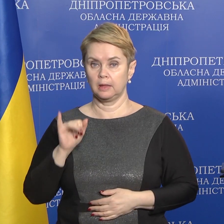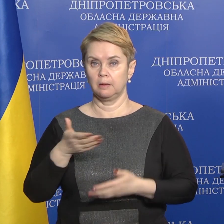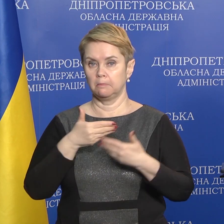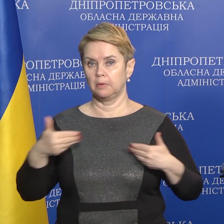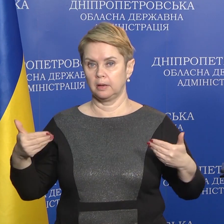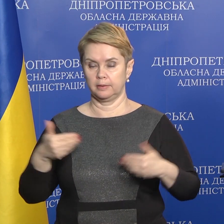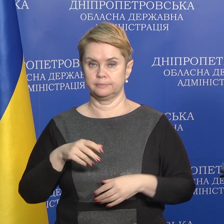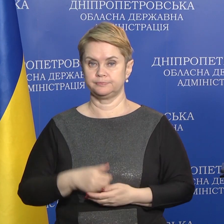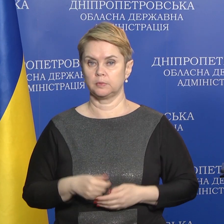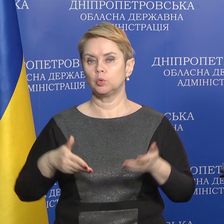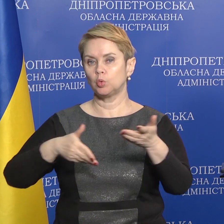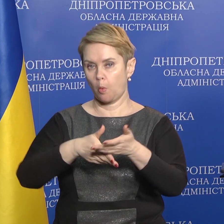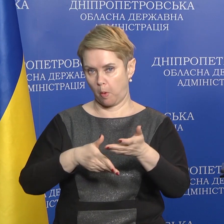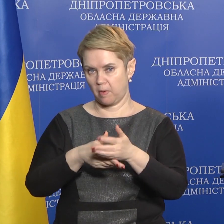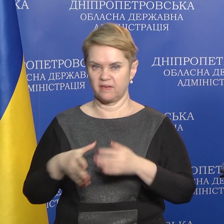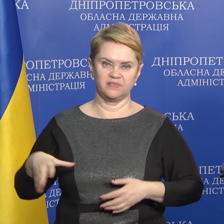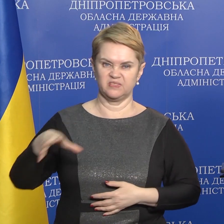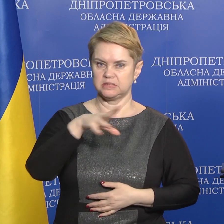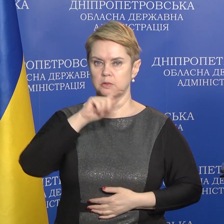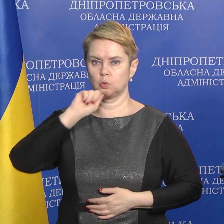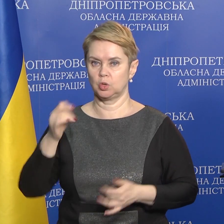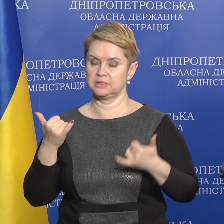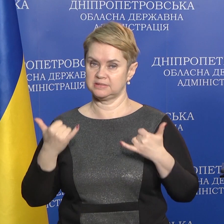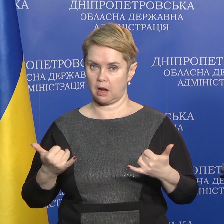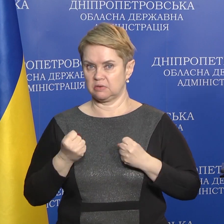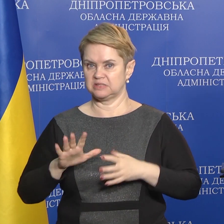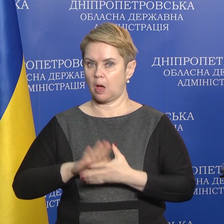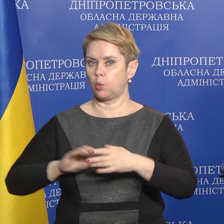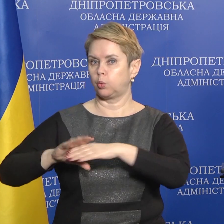ми допомагаємо всій Україні зараз.